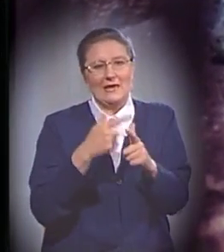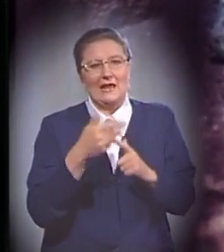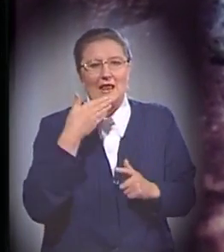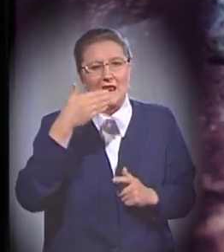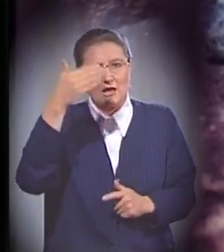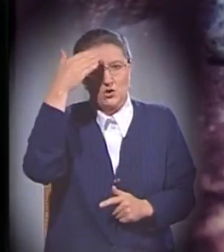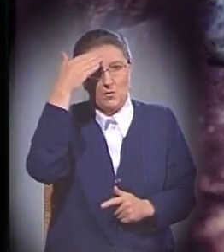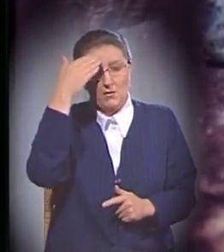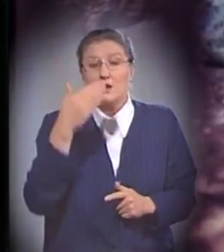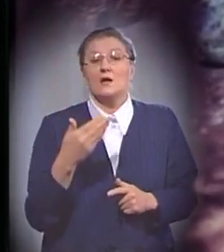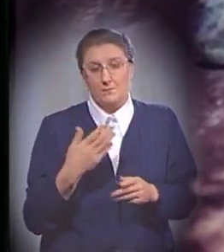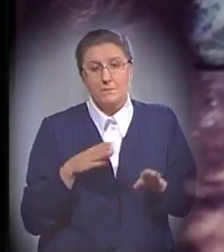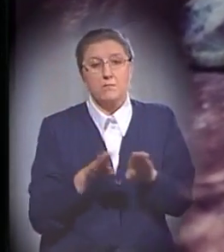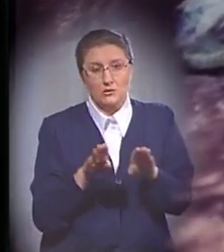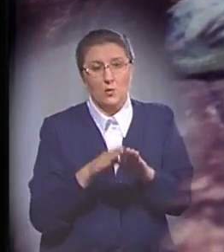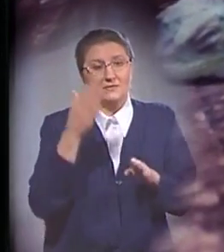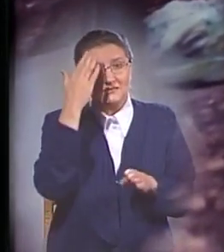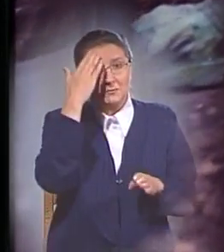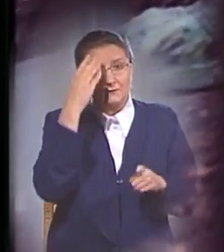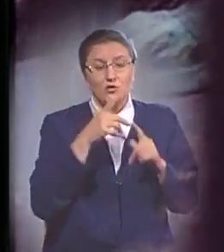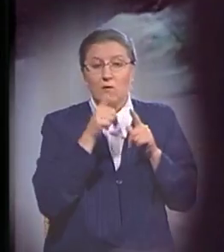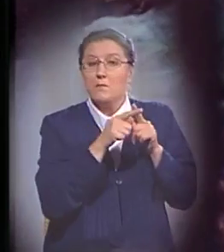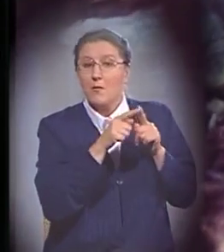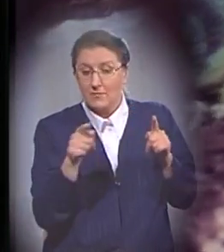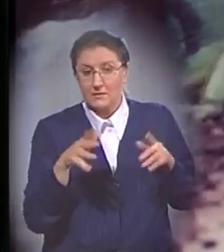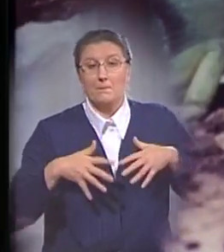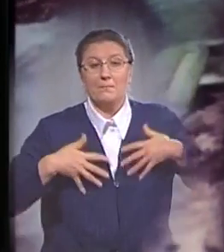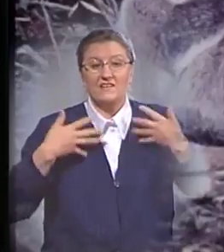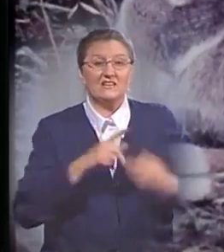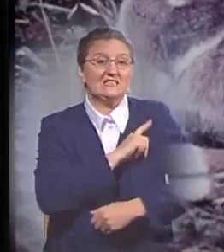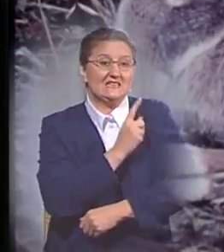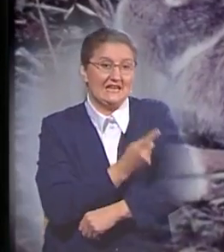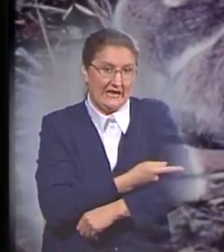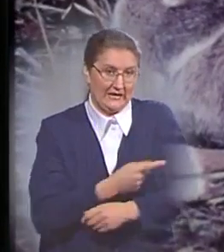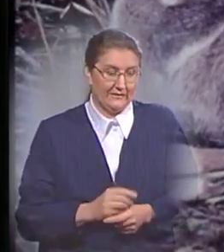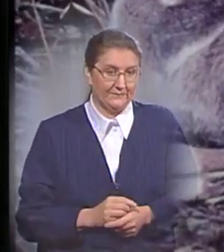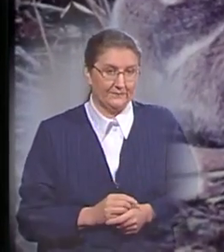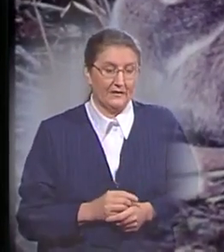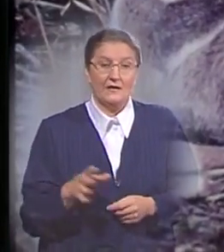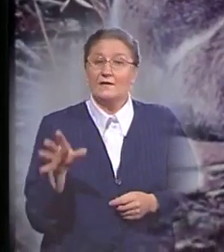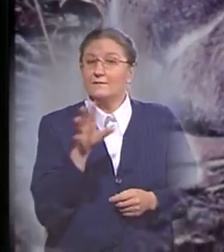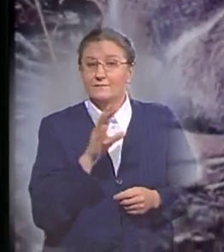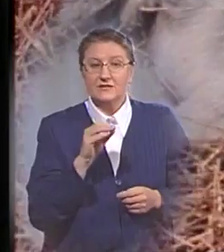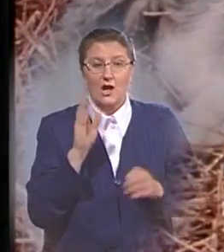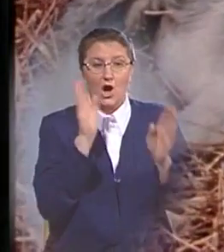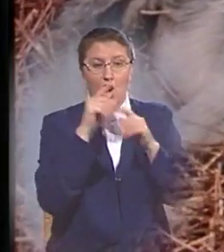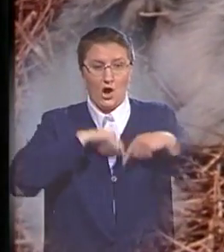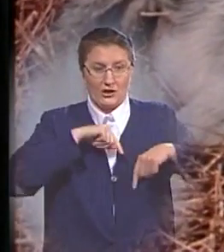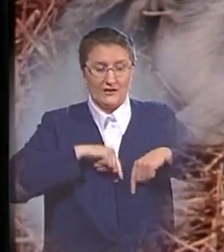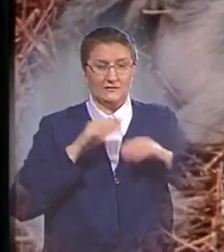Возможно, подобная способность в тот период проявилась сильнее обычного. Все функции организма животных снизились до